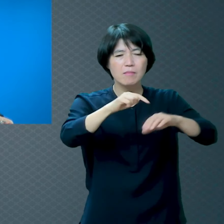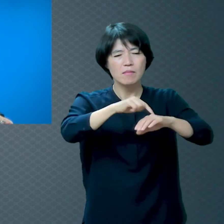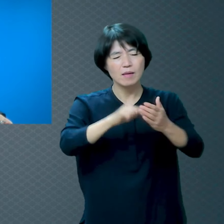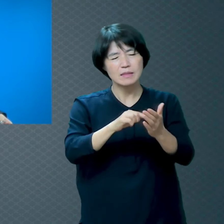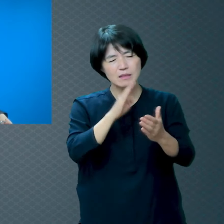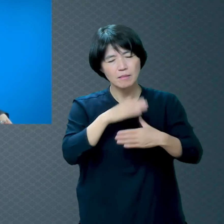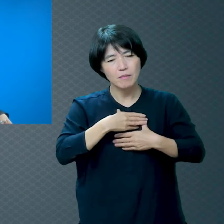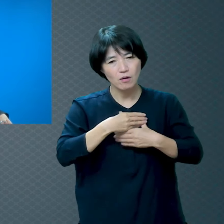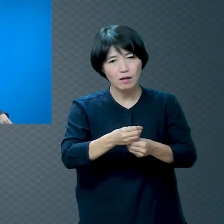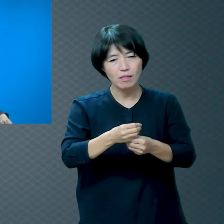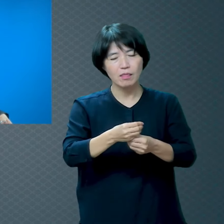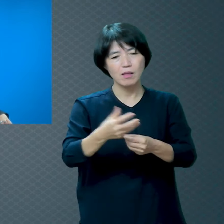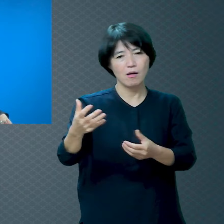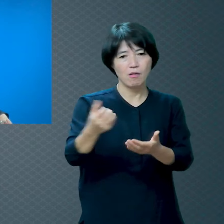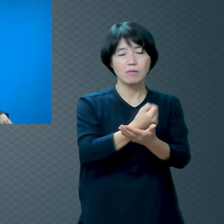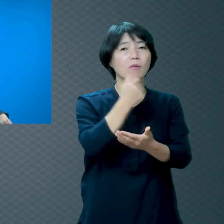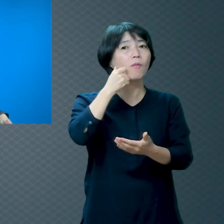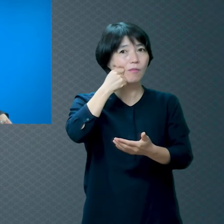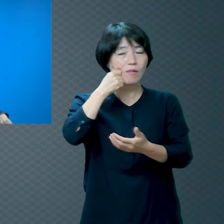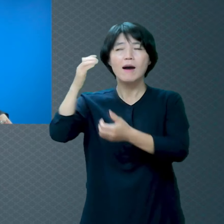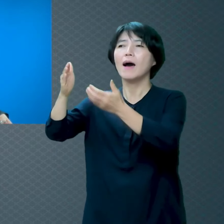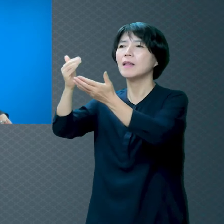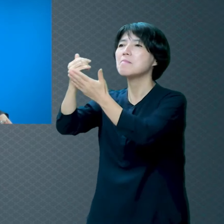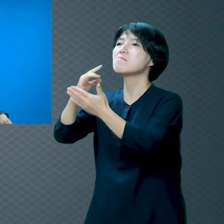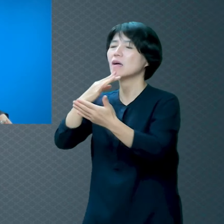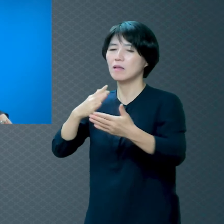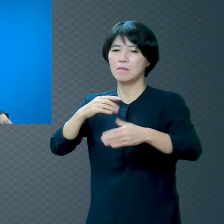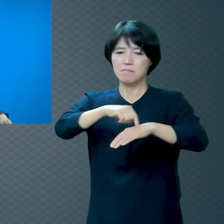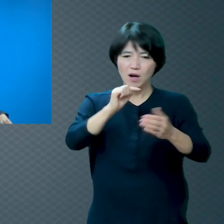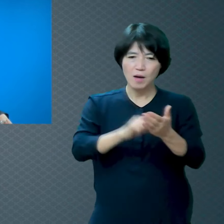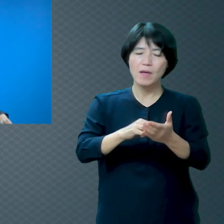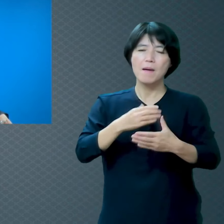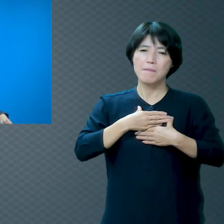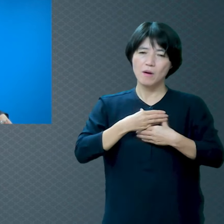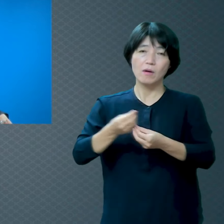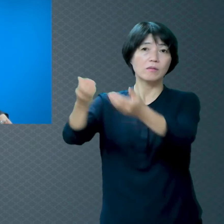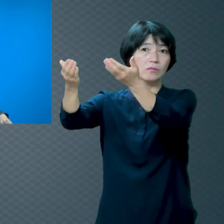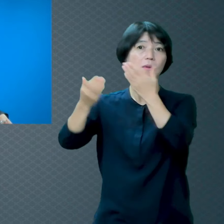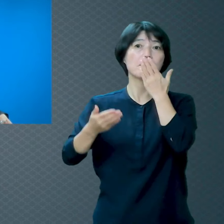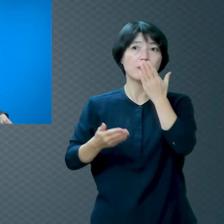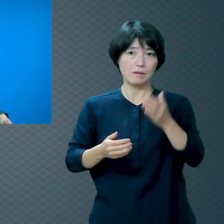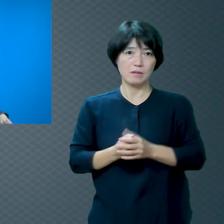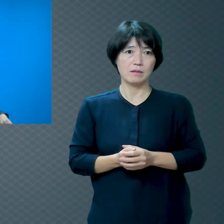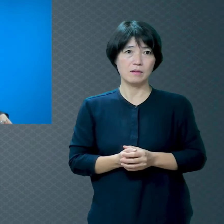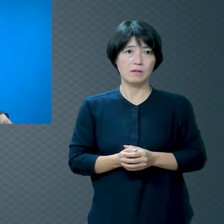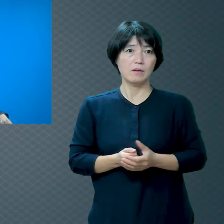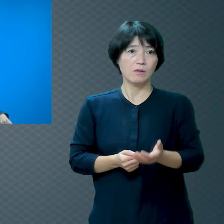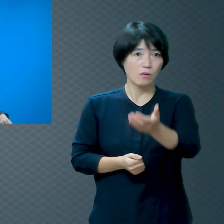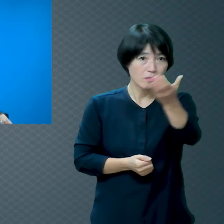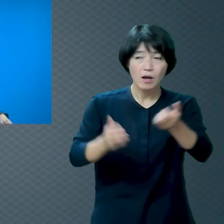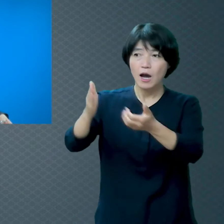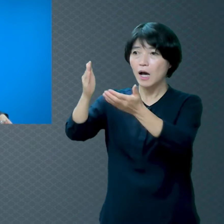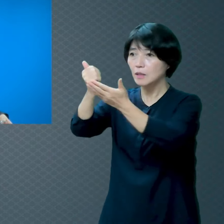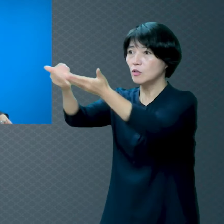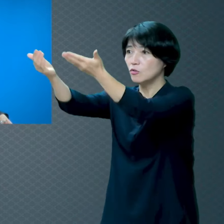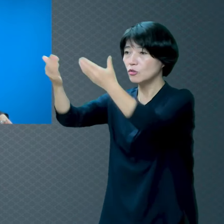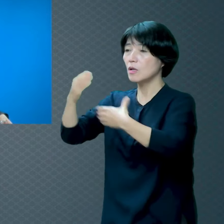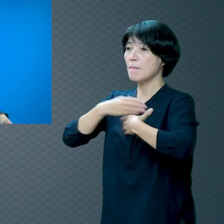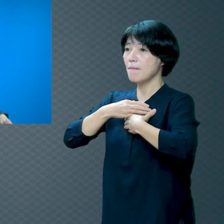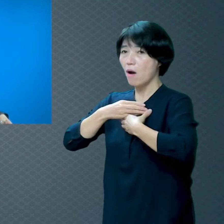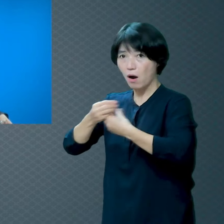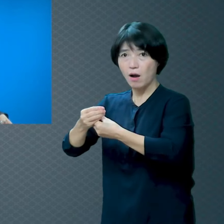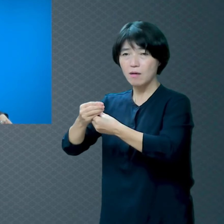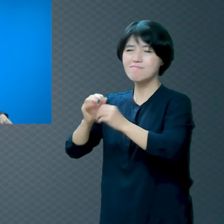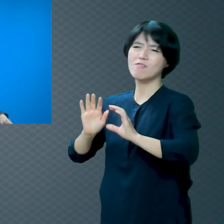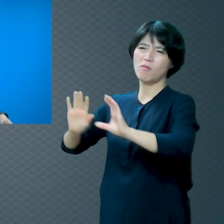주시겠다고 얘기하시는 거잖아요 그거 거부하지 마세요 한번 받아 봐요 맛을 봐야 맛을 알을 거